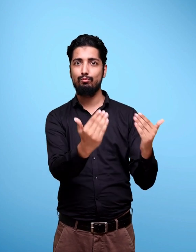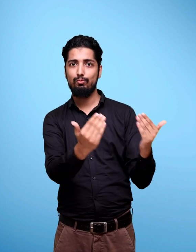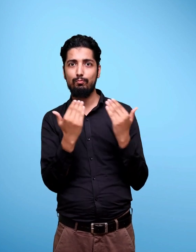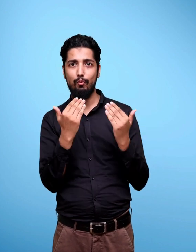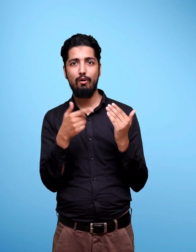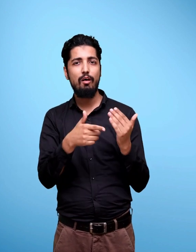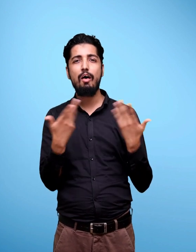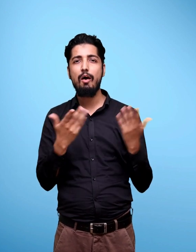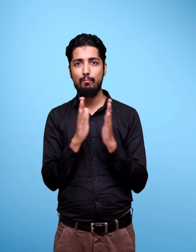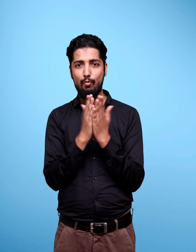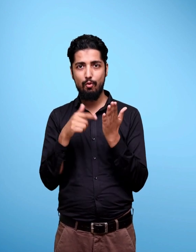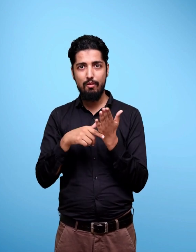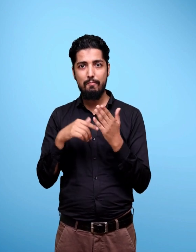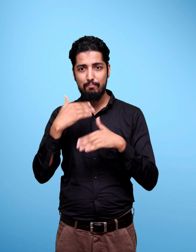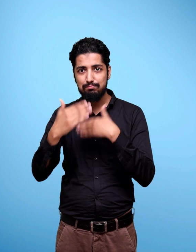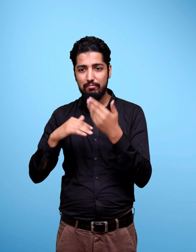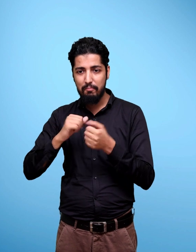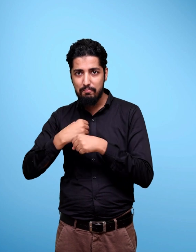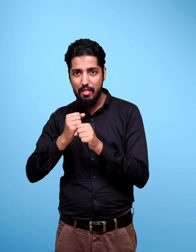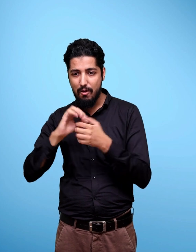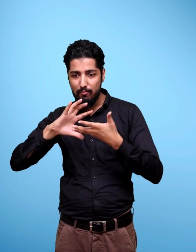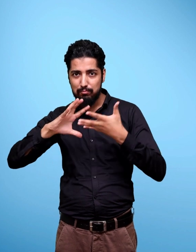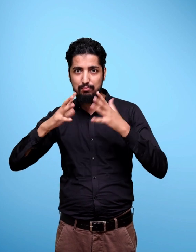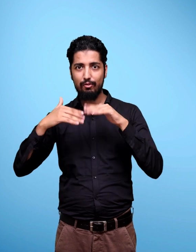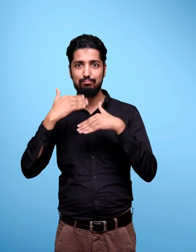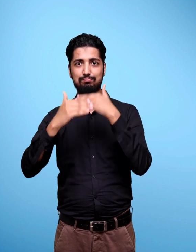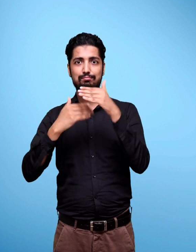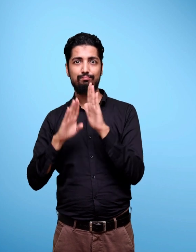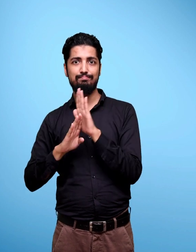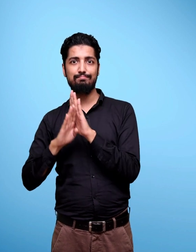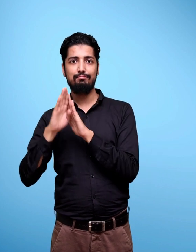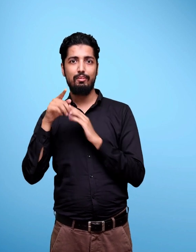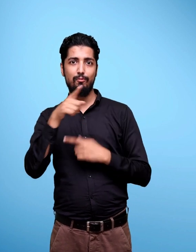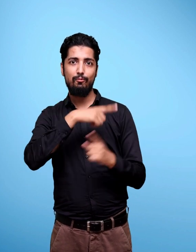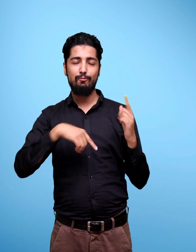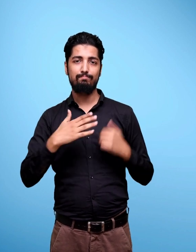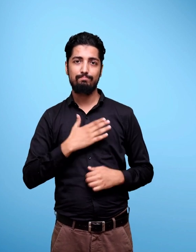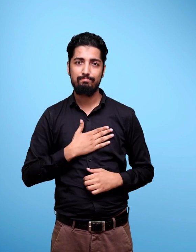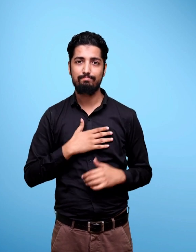Are appreciated for providing support in the development of the textbook.